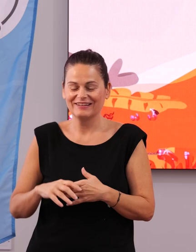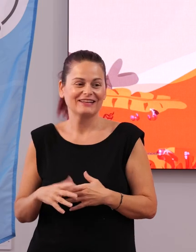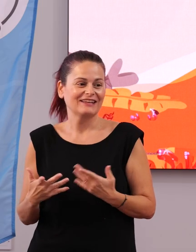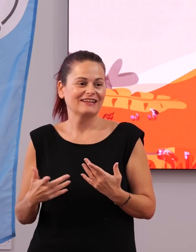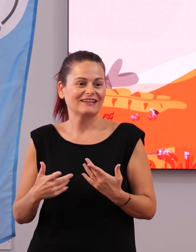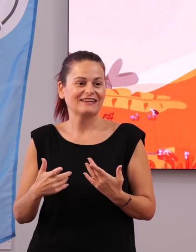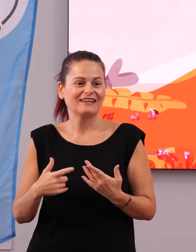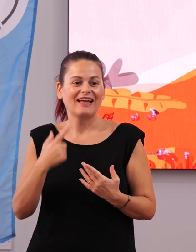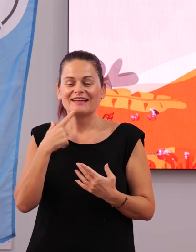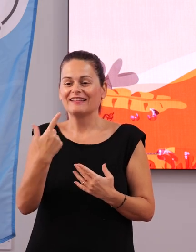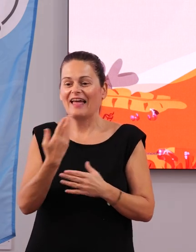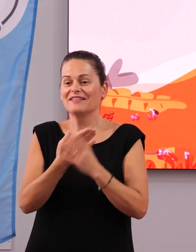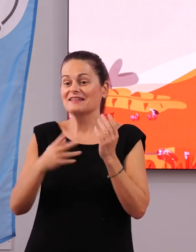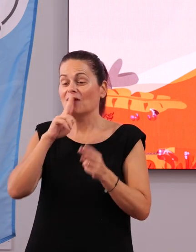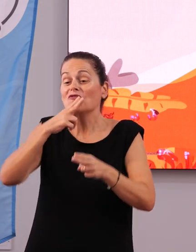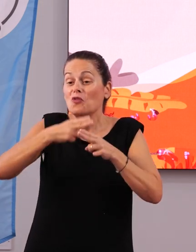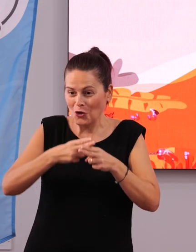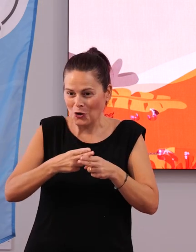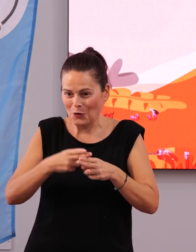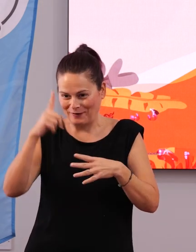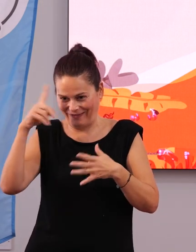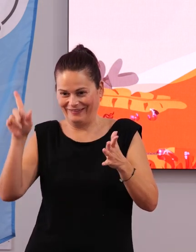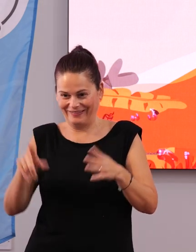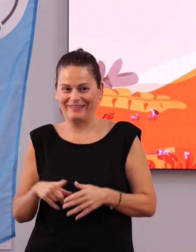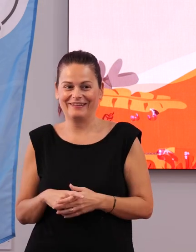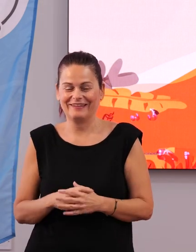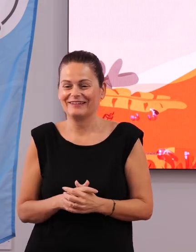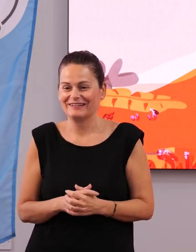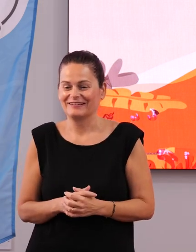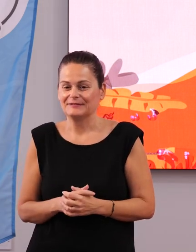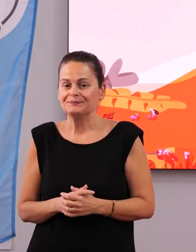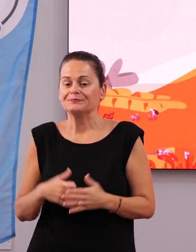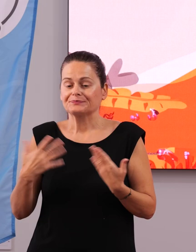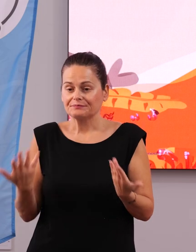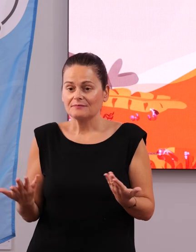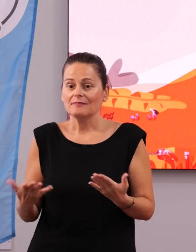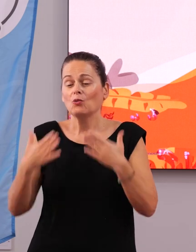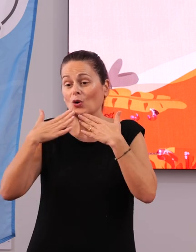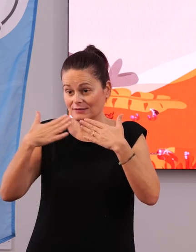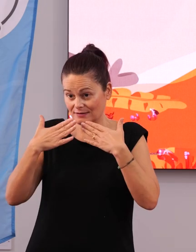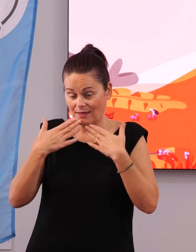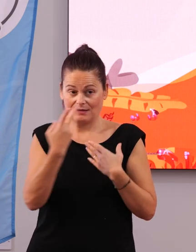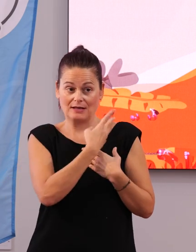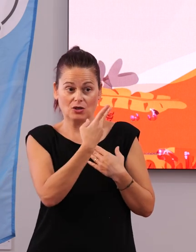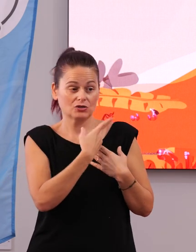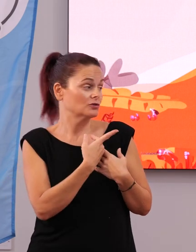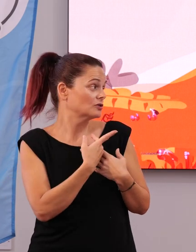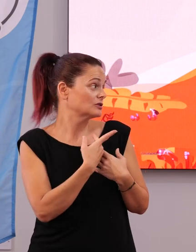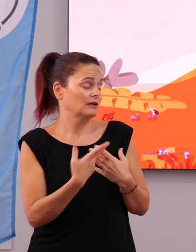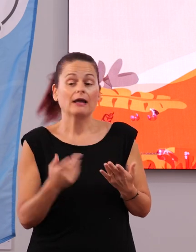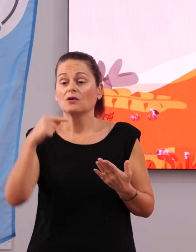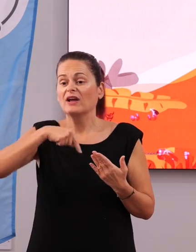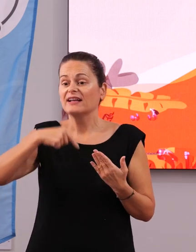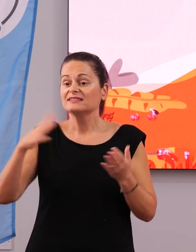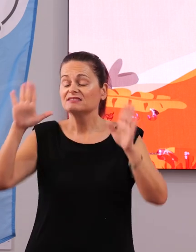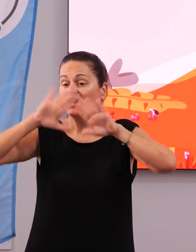Ya veo que sí. La gente Astus estaba a punto de decir. Ah, está ahí. Pues, bueno, también daros las gracias, porque esta noche tenemos